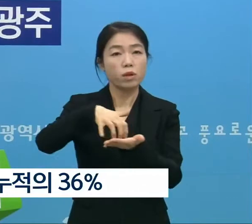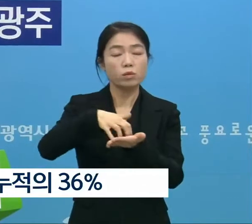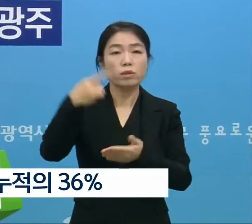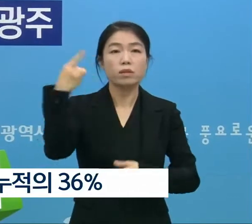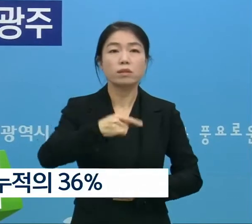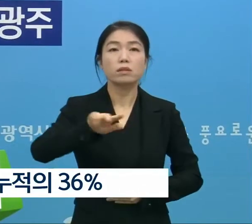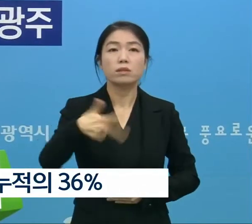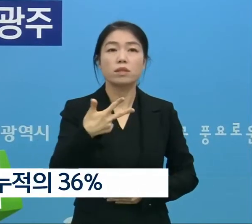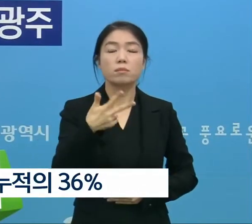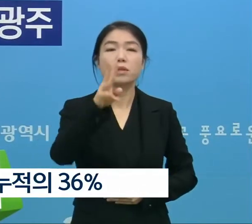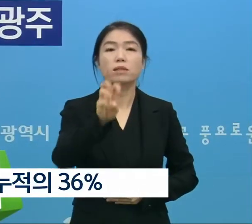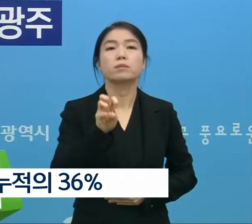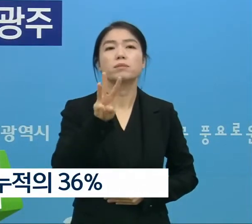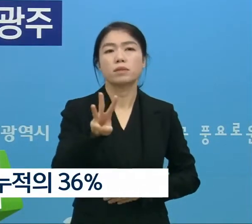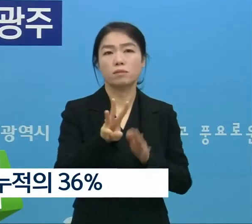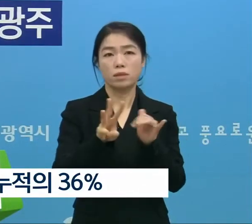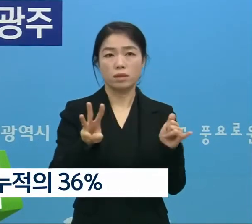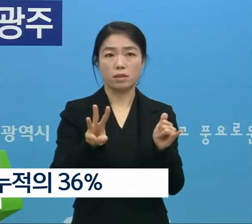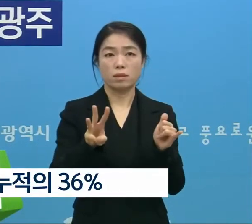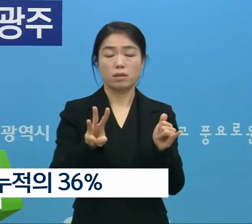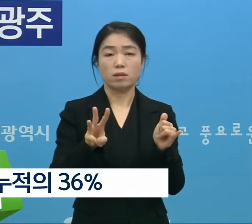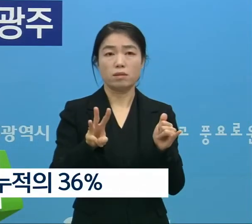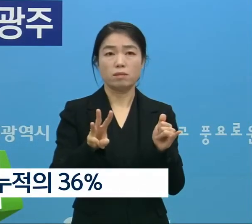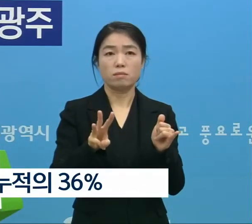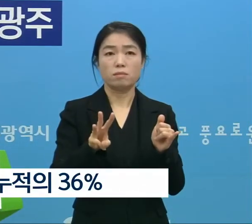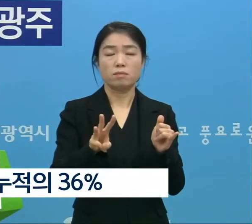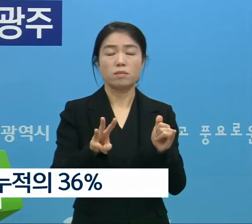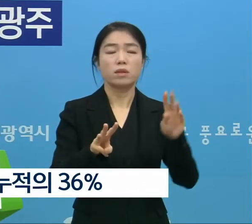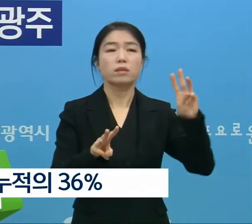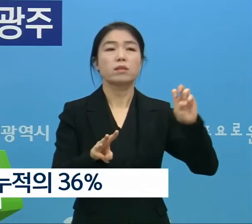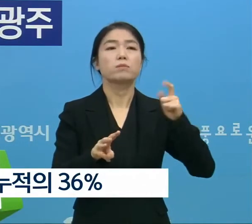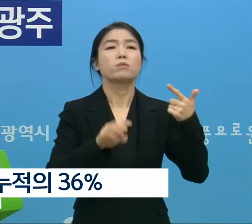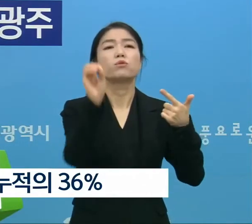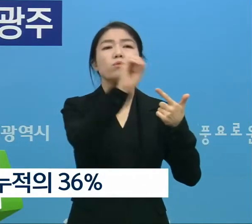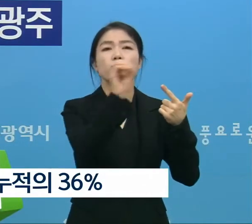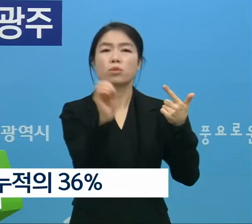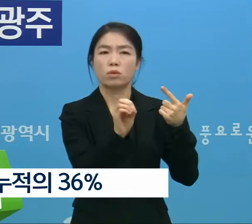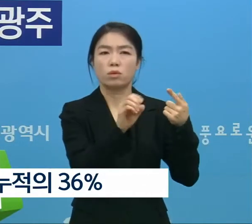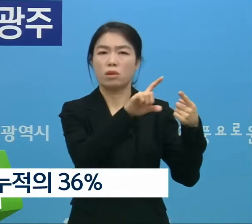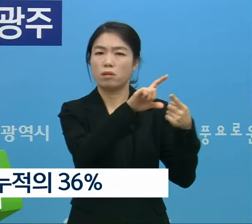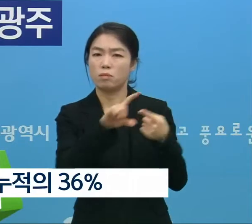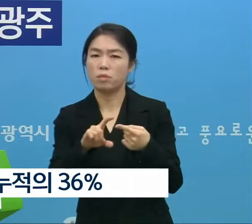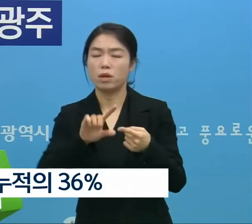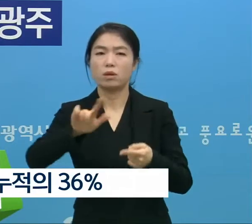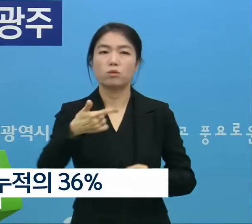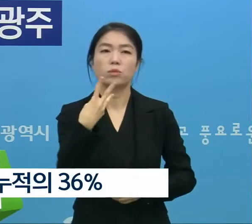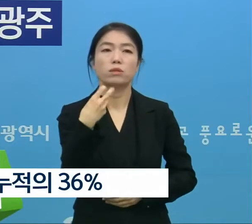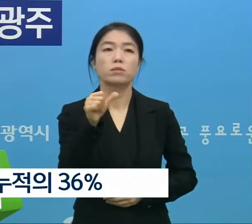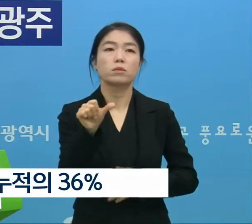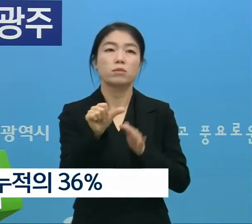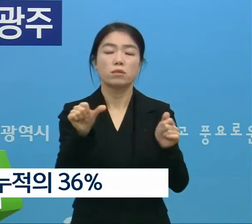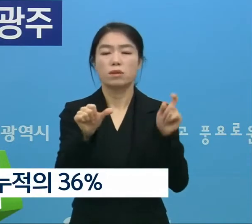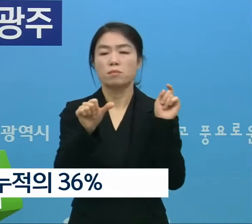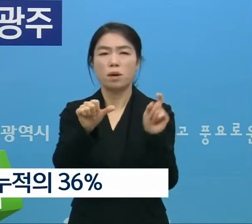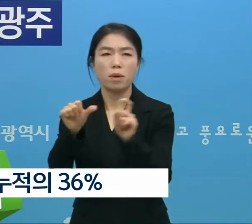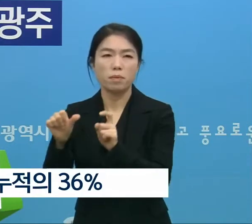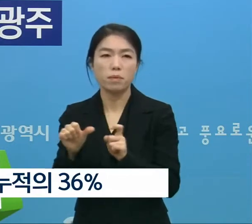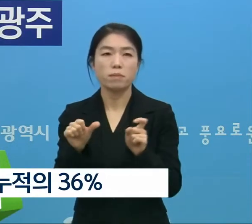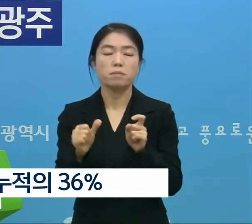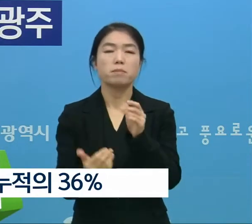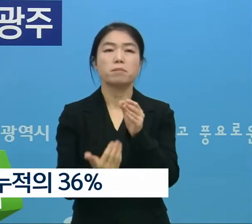1,733명에 36%인 635명의 확진자가